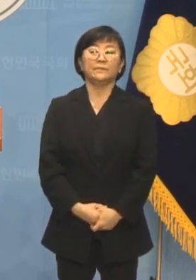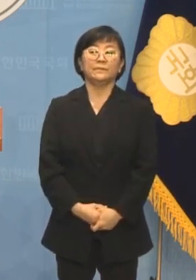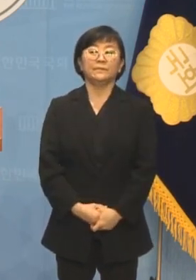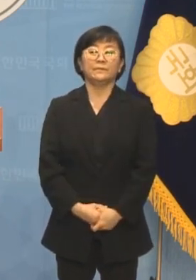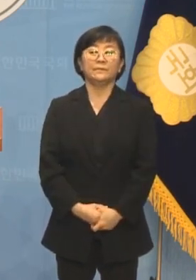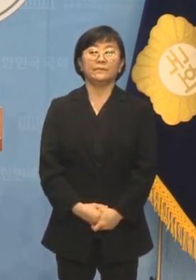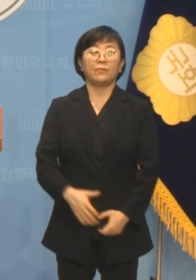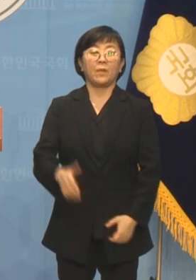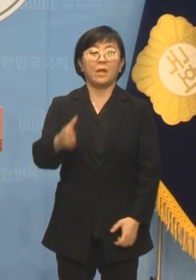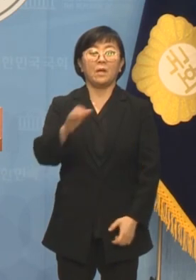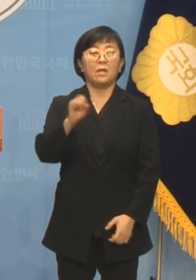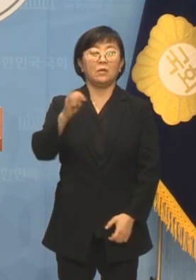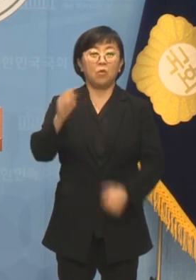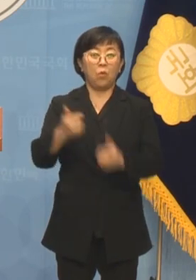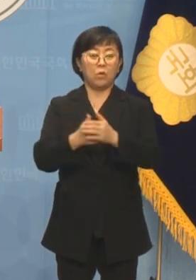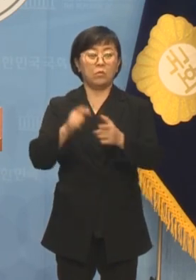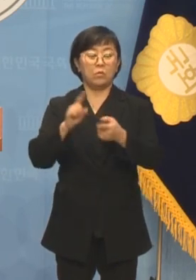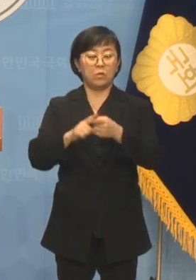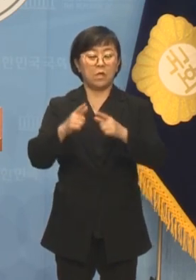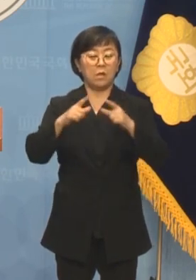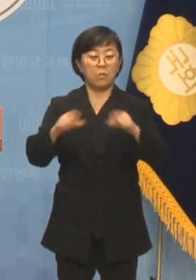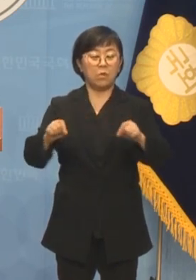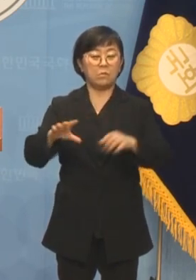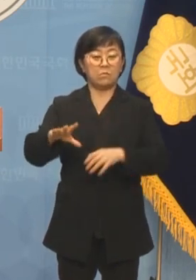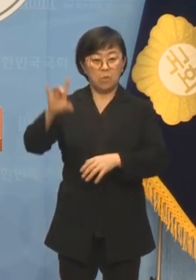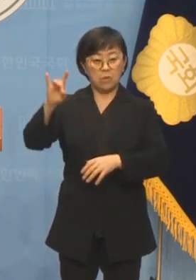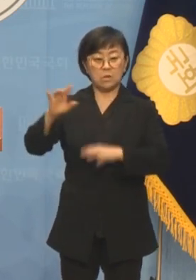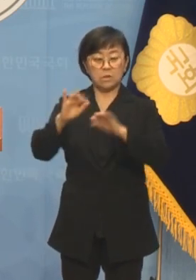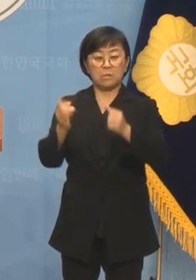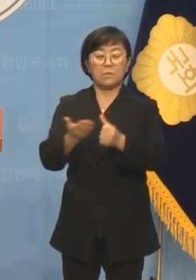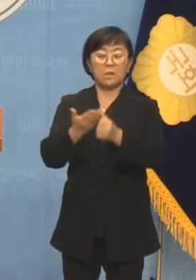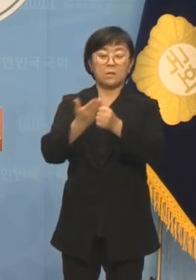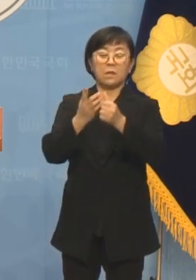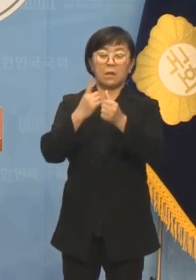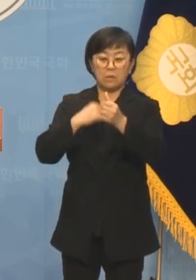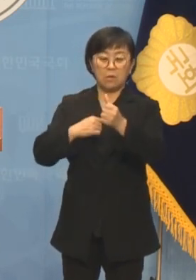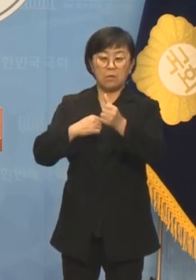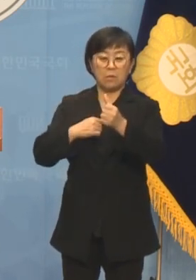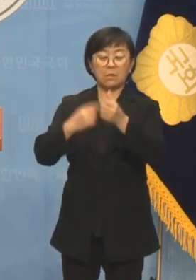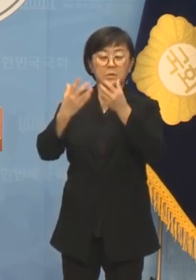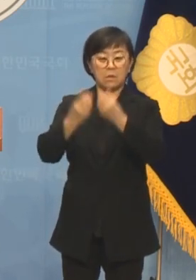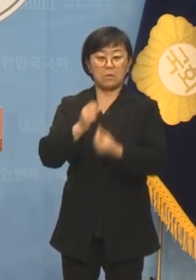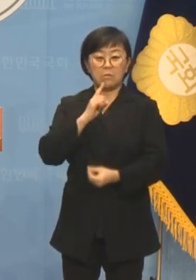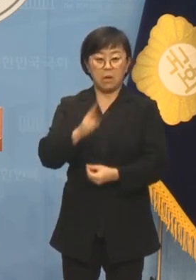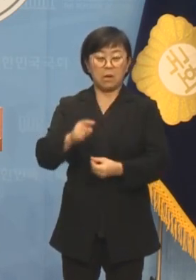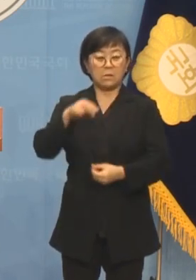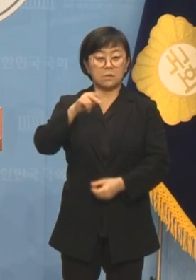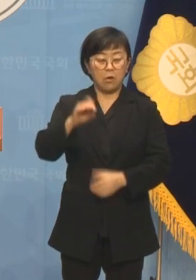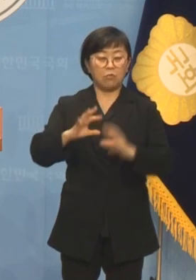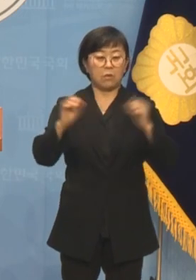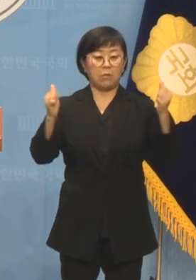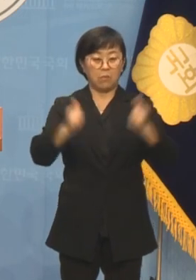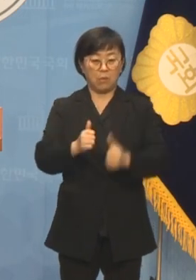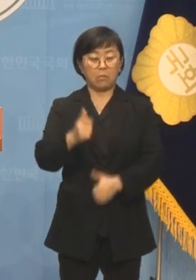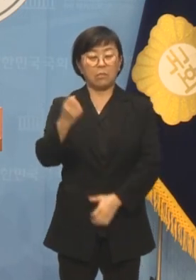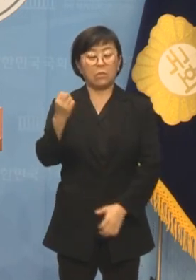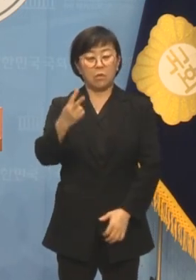이토 히로부미를 두고 일본이 우리보다 먼저 인재를 키웠던 선례라고 말한 성일종 의원이나